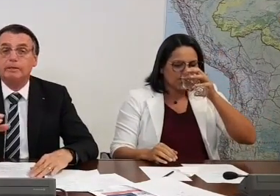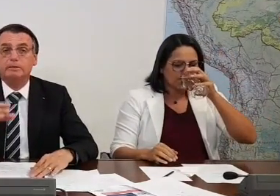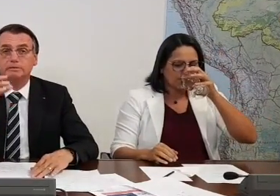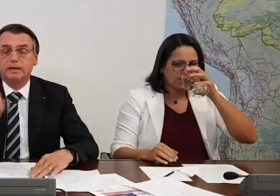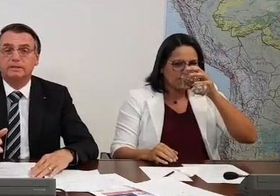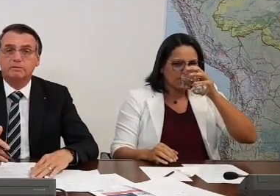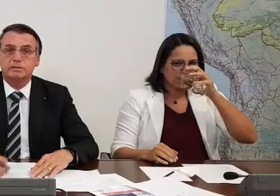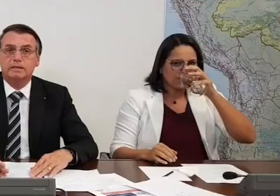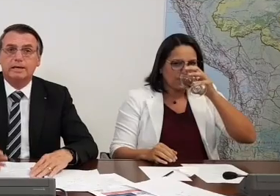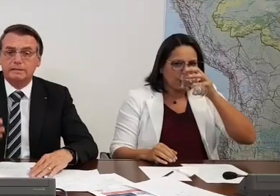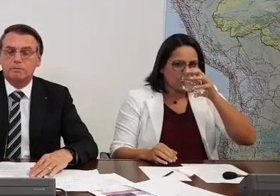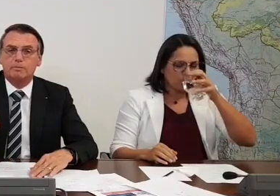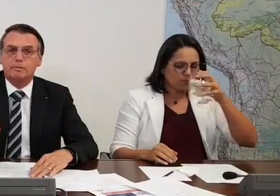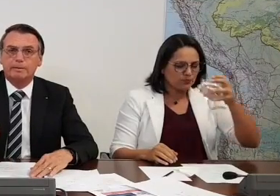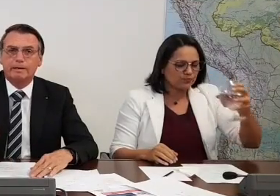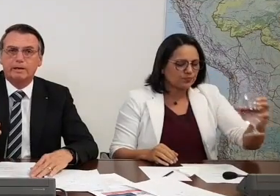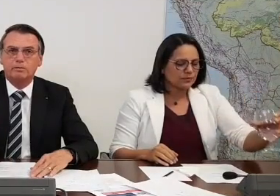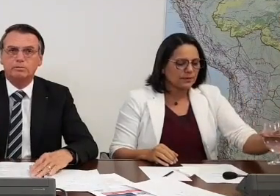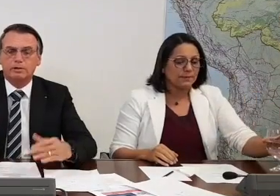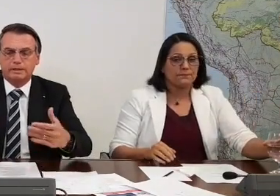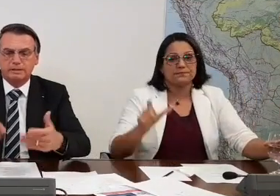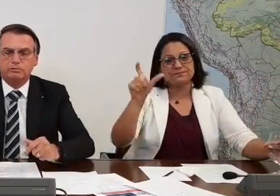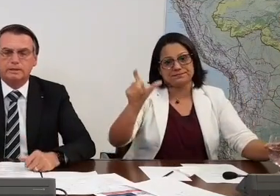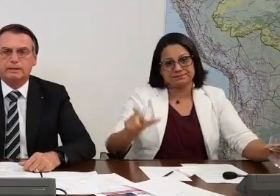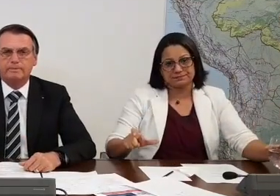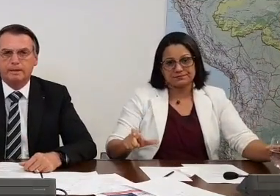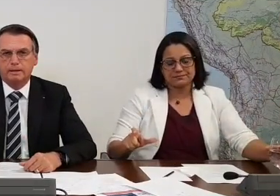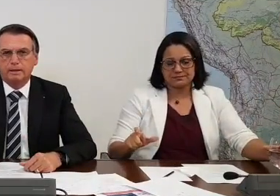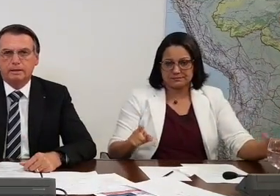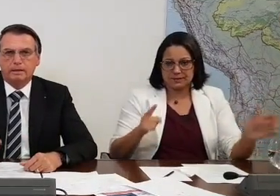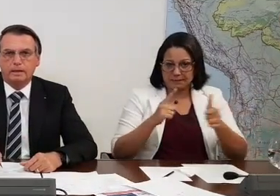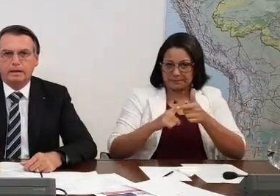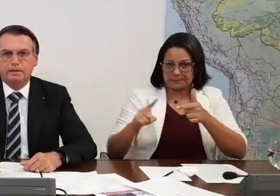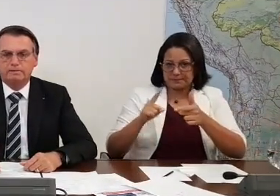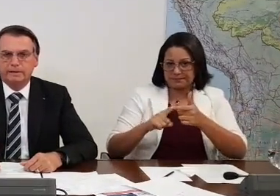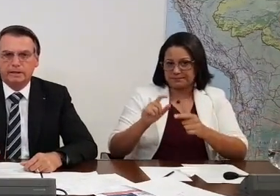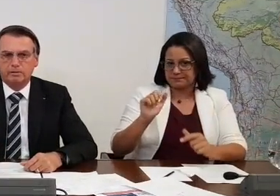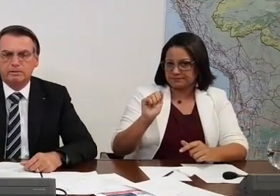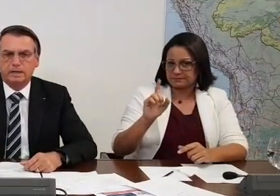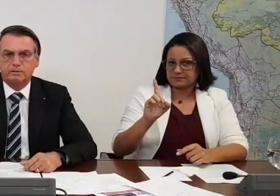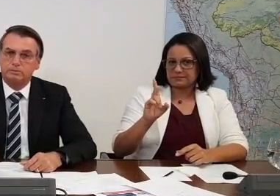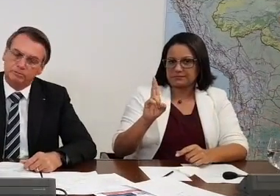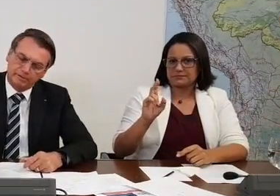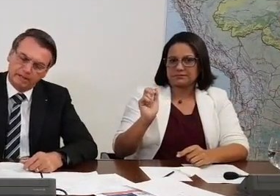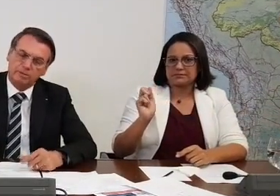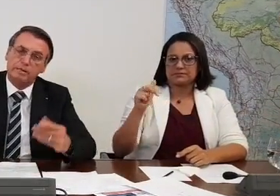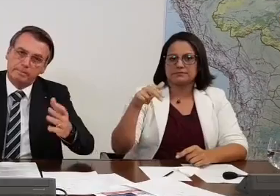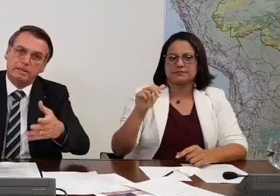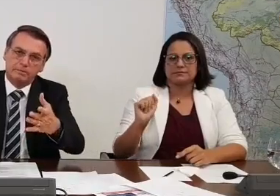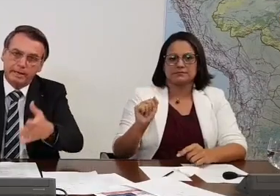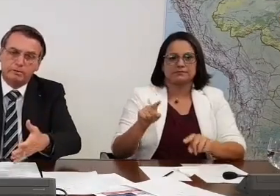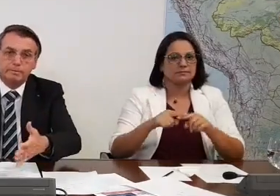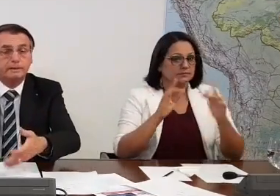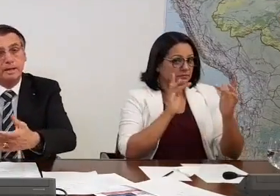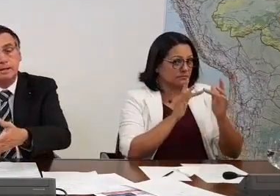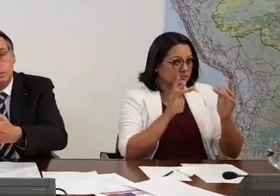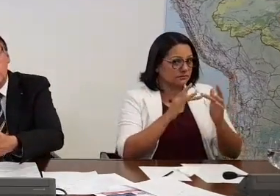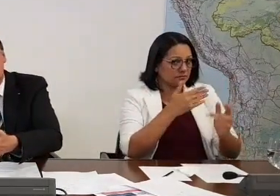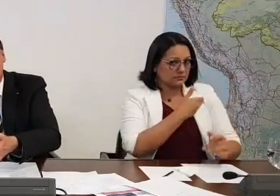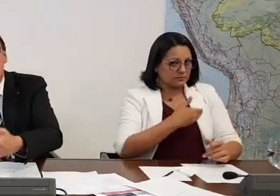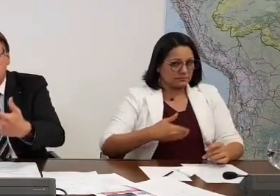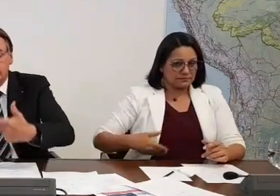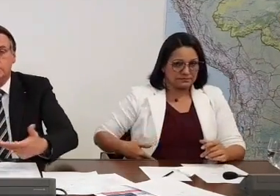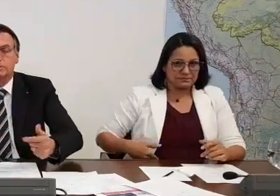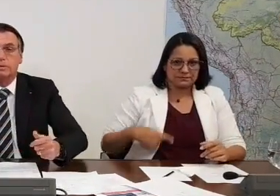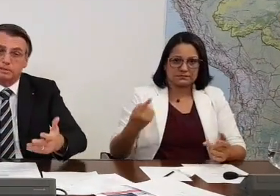Não tem problema nenhum, tratei com dignidade. Está com problema lá em Rondônia, de Aduana. A gente vai entrar em contato com o governador, se bem que não é competência